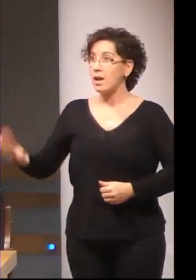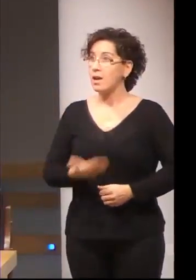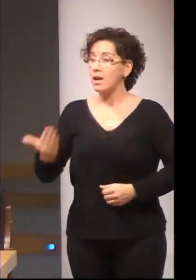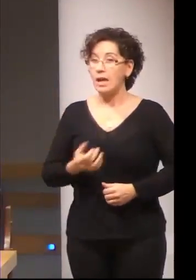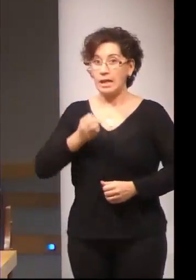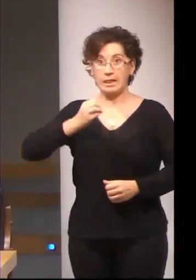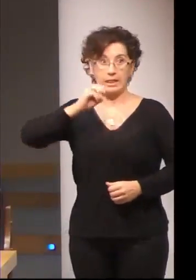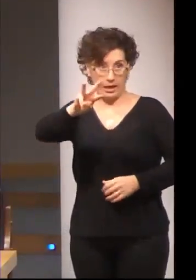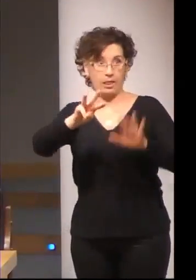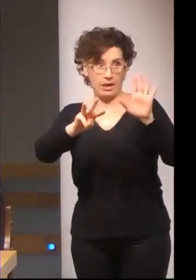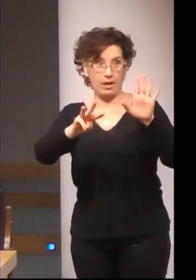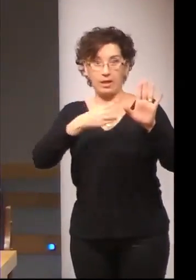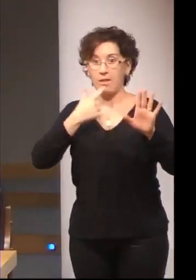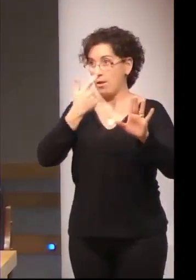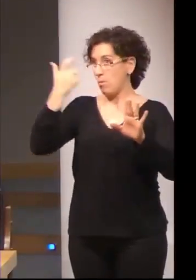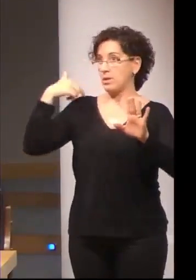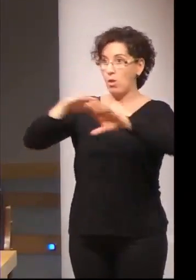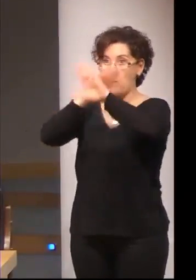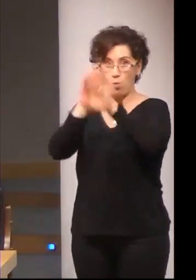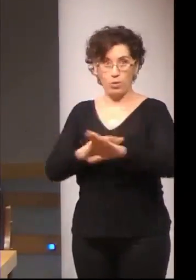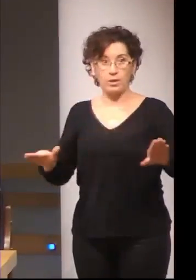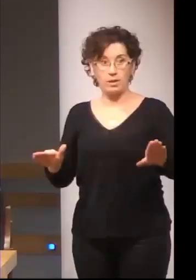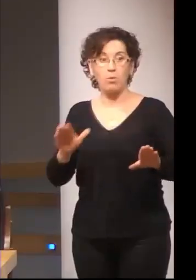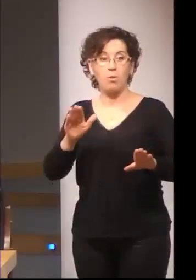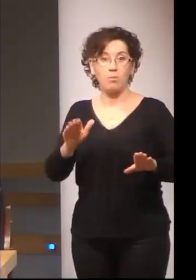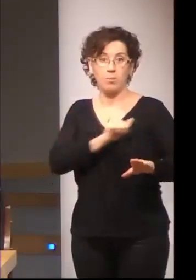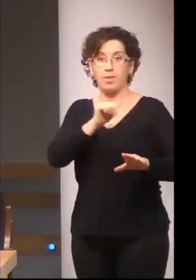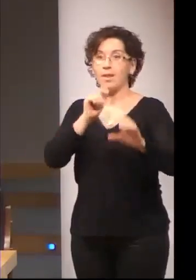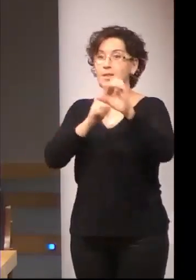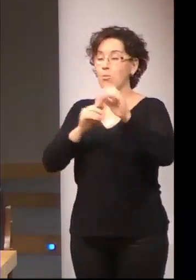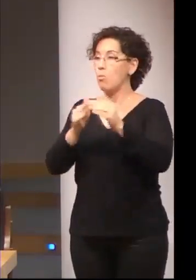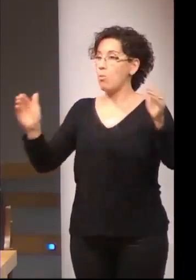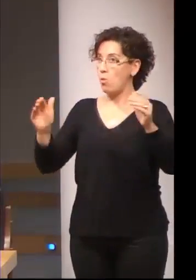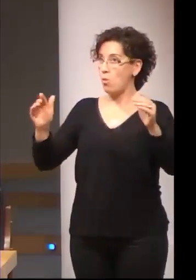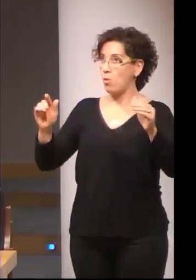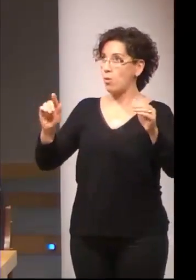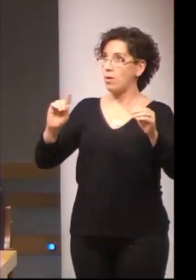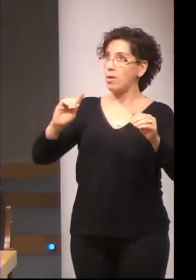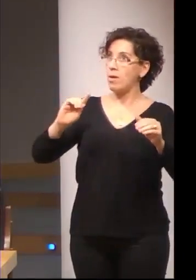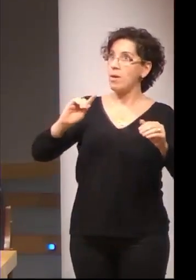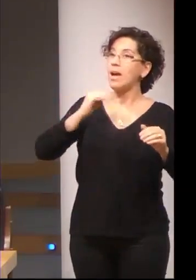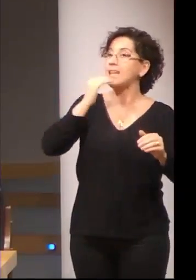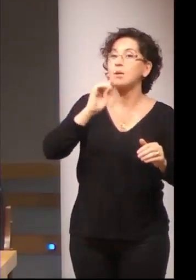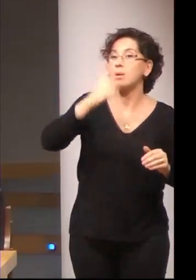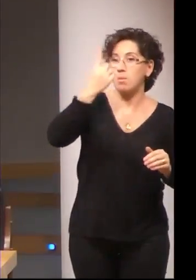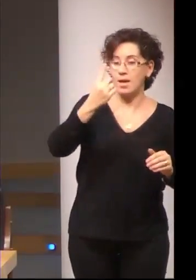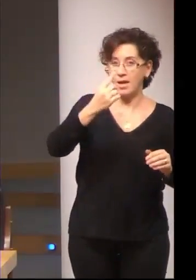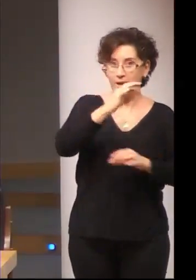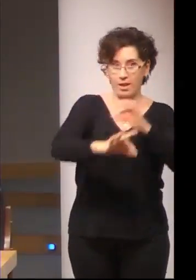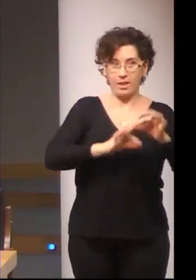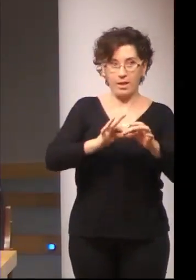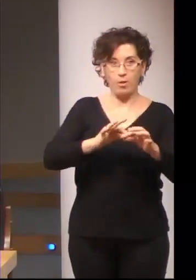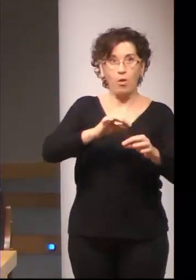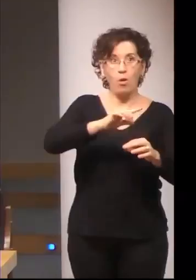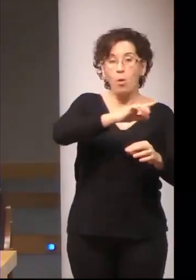la última promoción. Fue el primer ciclo que comenzó a nivel nacional. No empezó en Madrid, no empezó en Sevilla,